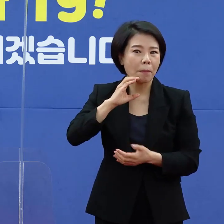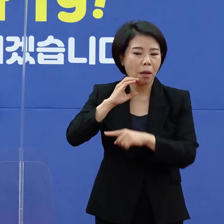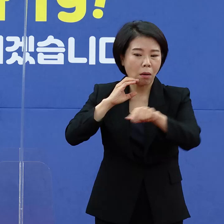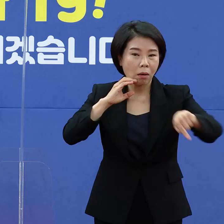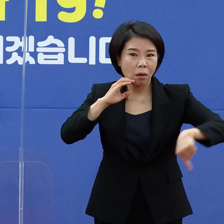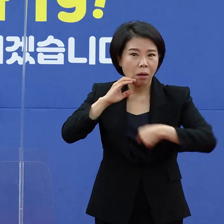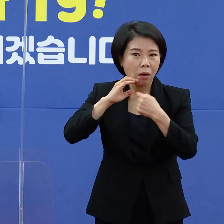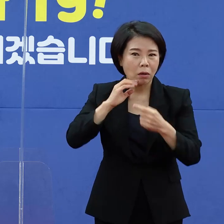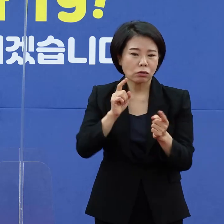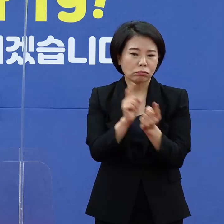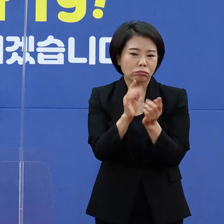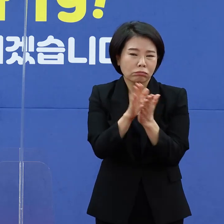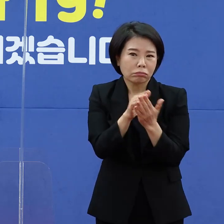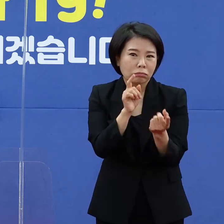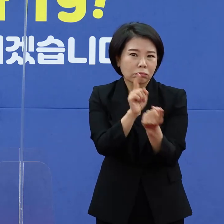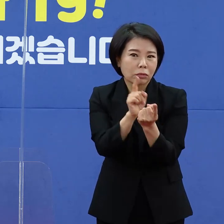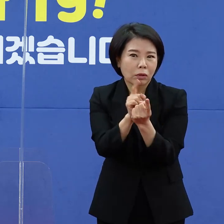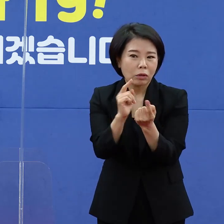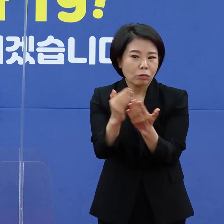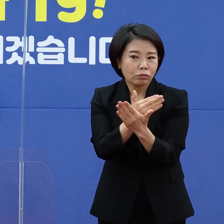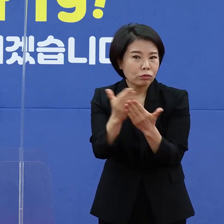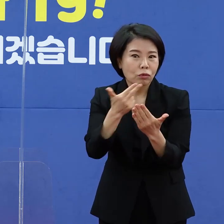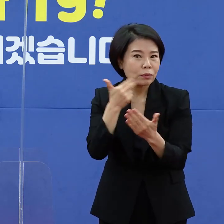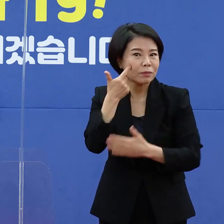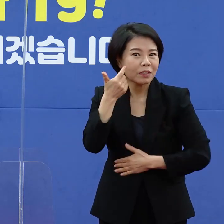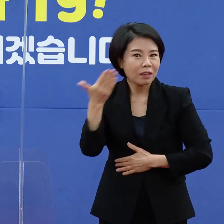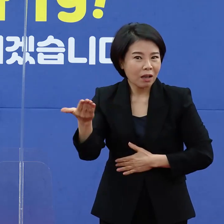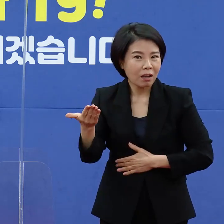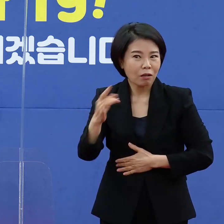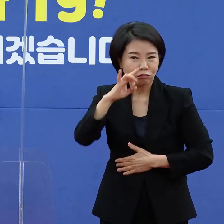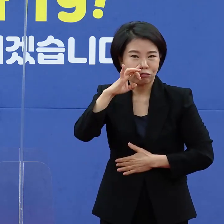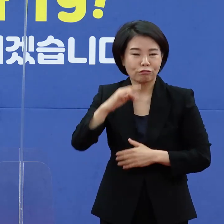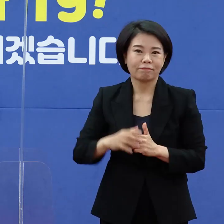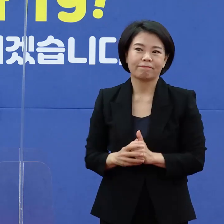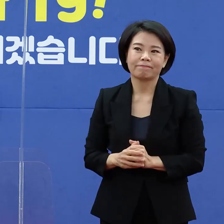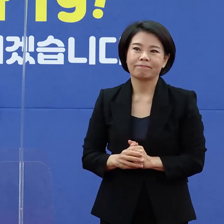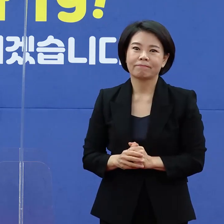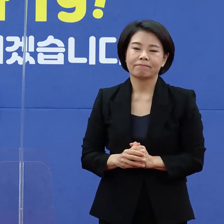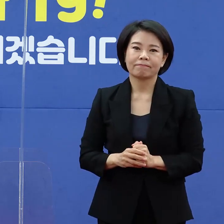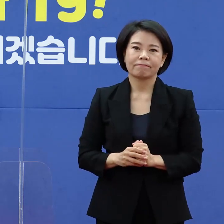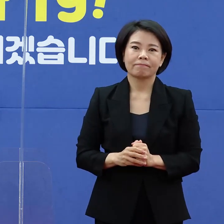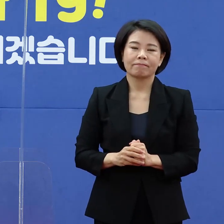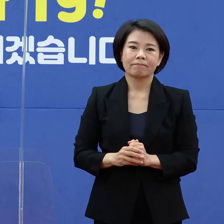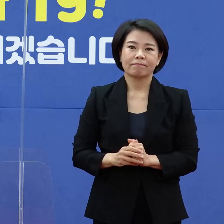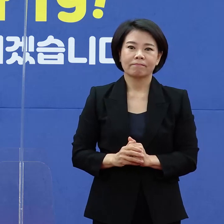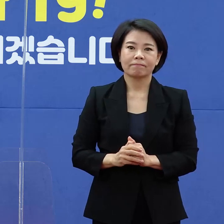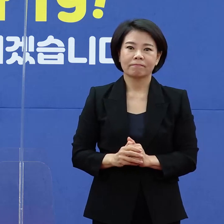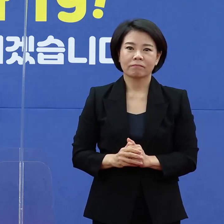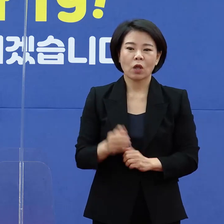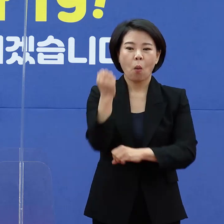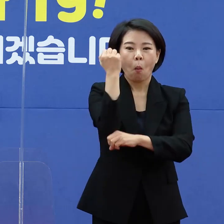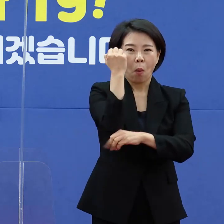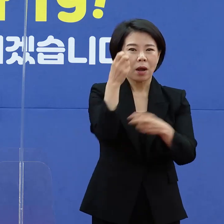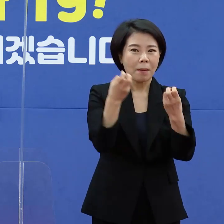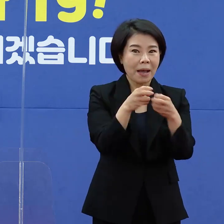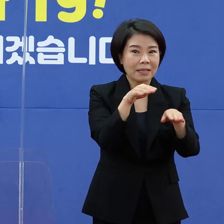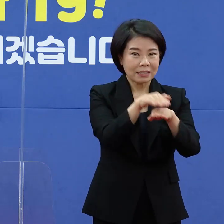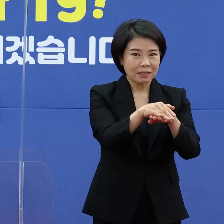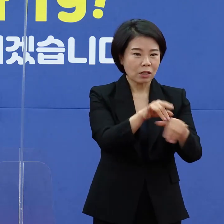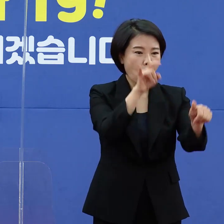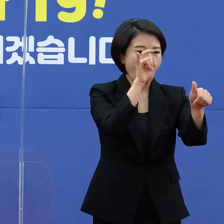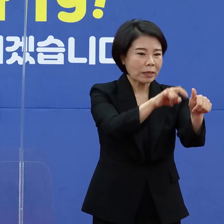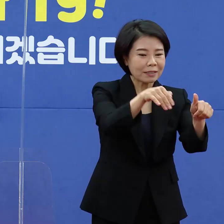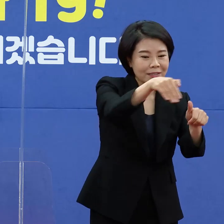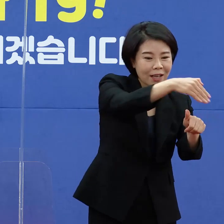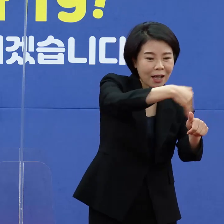일정 접촉자 분류는 더 이상 하지 않는 것인지 설명만 한다는 질문입니다. 예, 기존의 체계는 이제 확진자